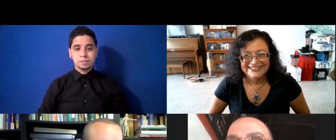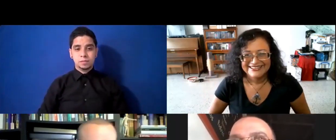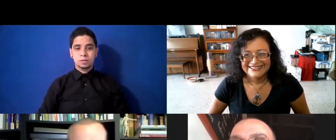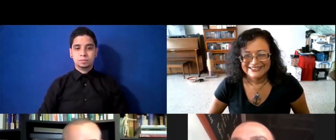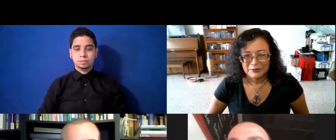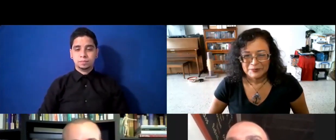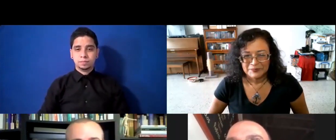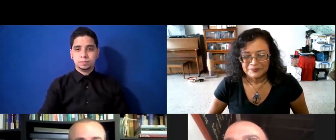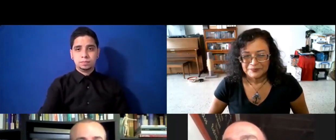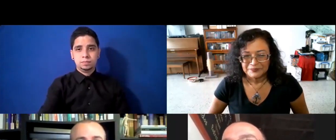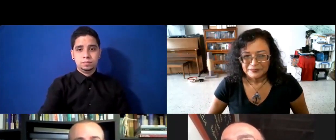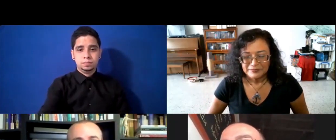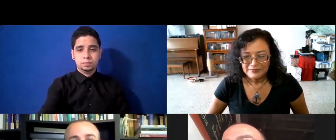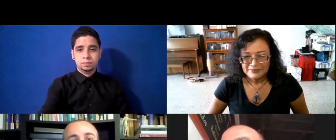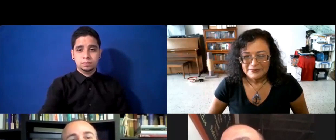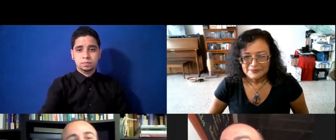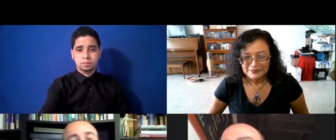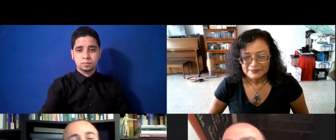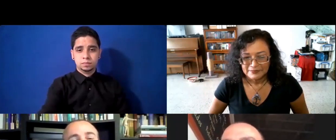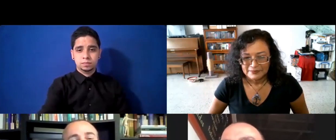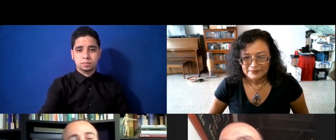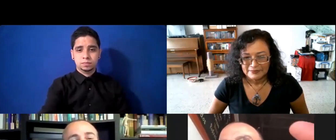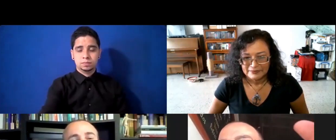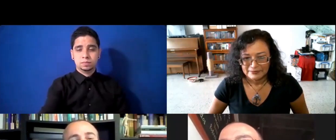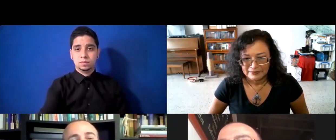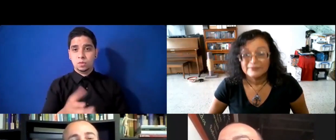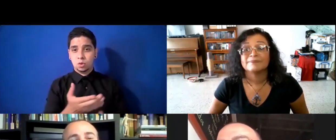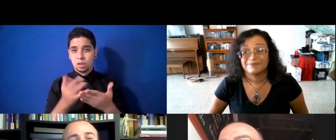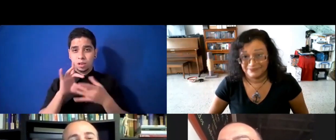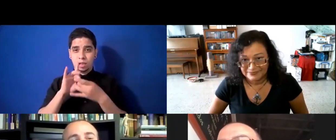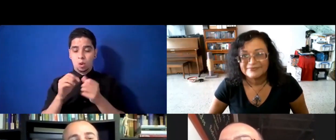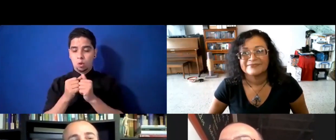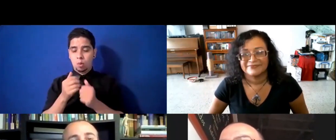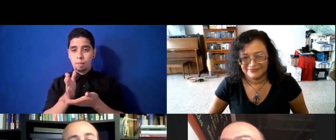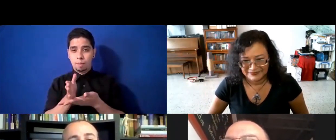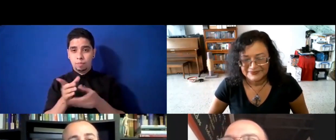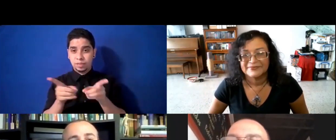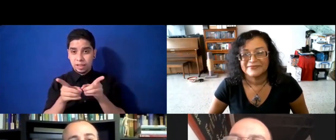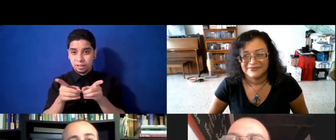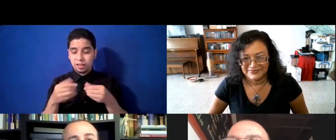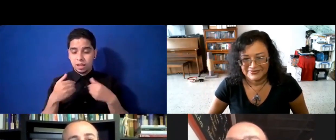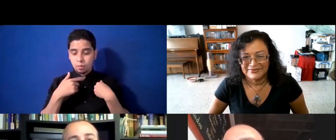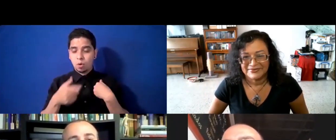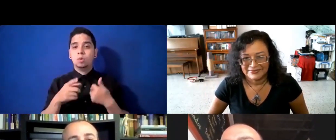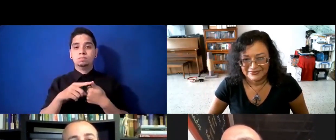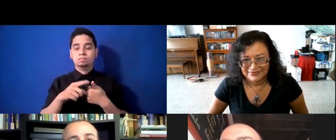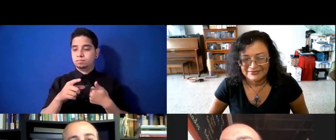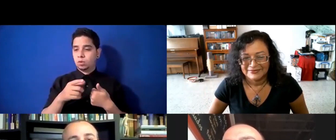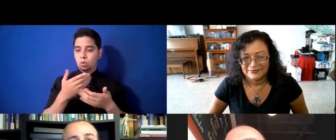Eso en cuanto a los postres, tenemos cervezas artesanales, tenemos sangría, vino, y